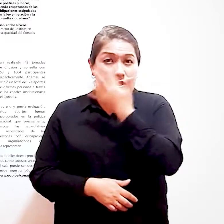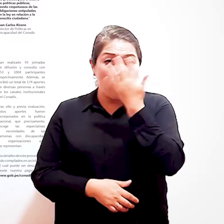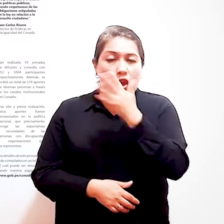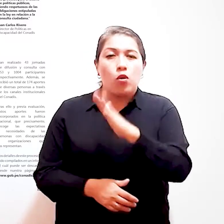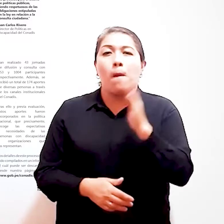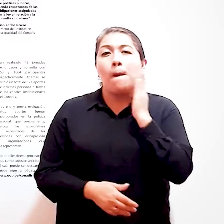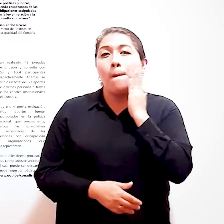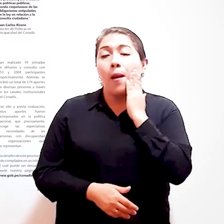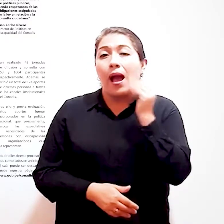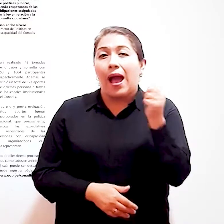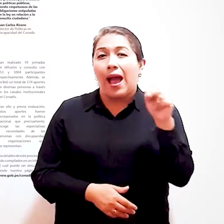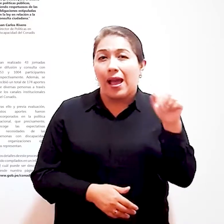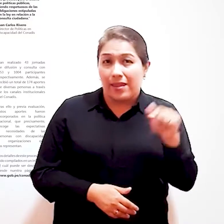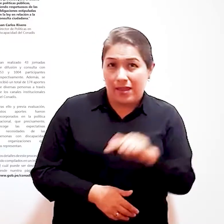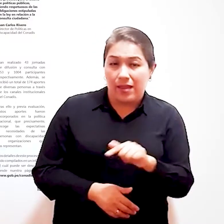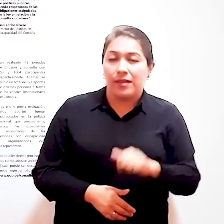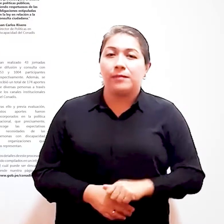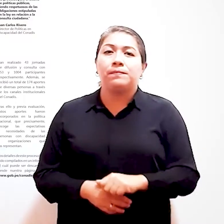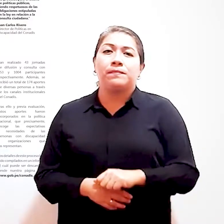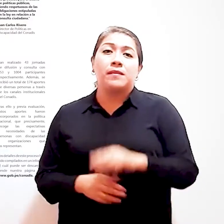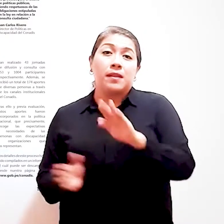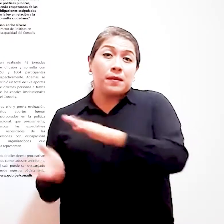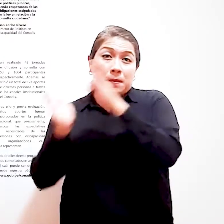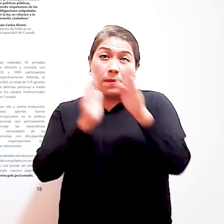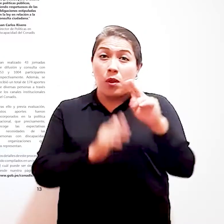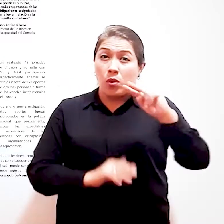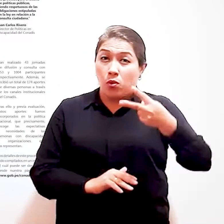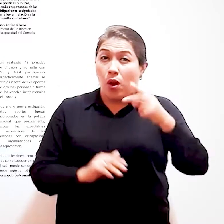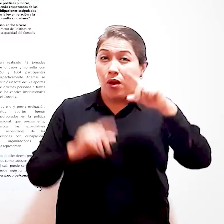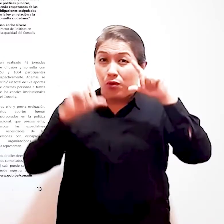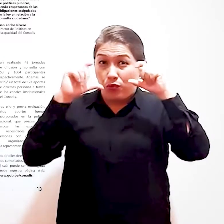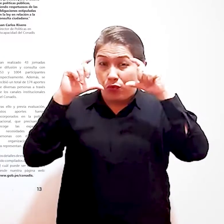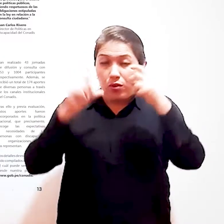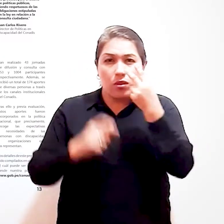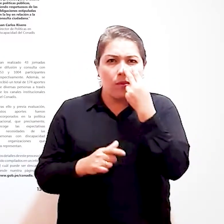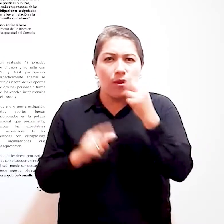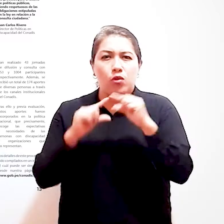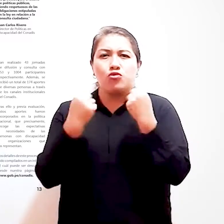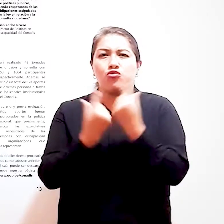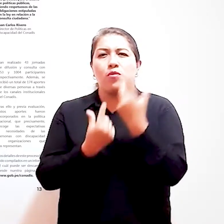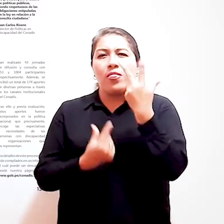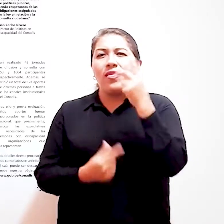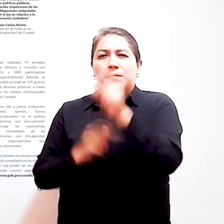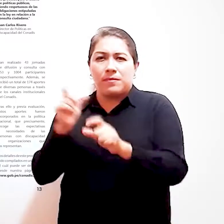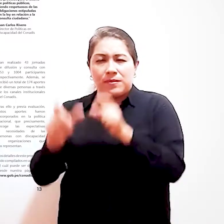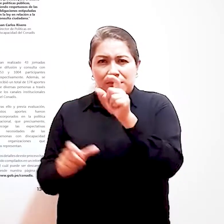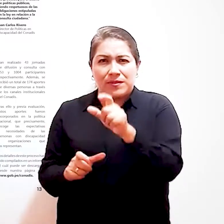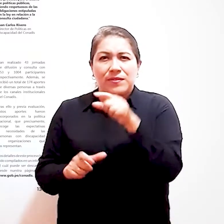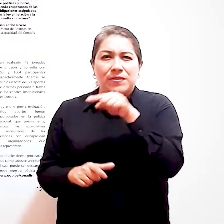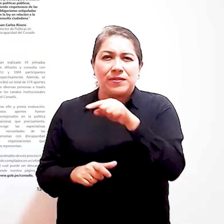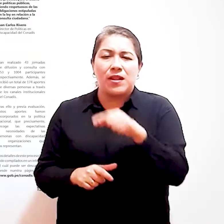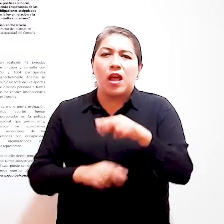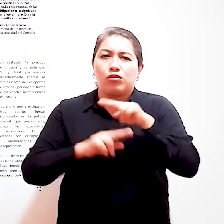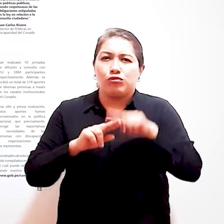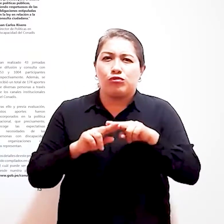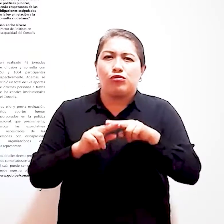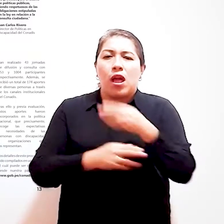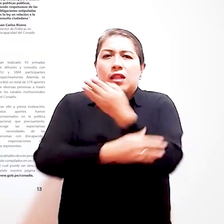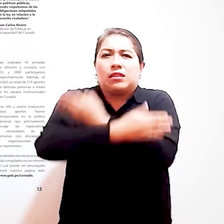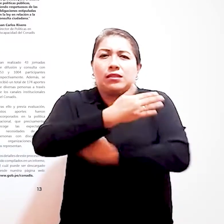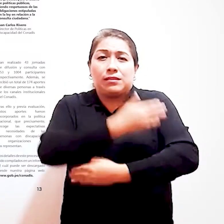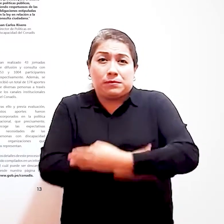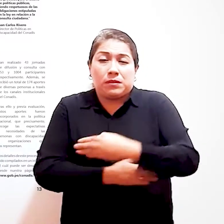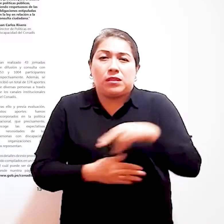verde junto a su madre Ana En la segunda foto, un grupo de tres personas una de ellas en silla de ruedas